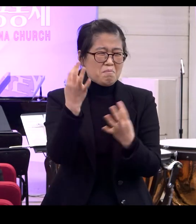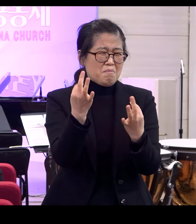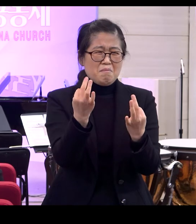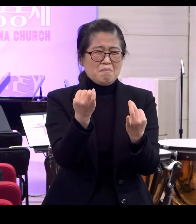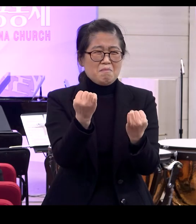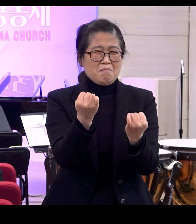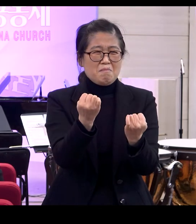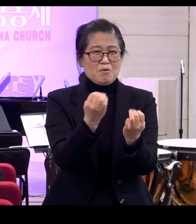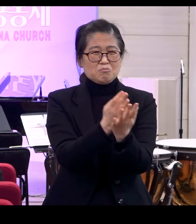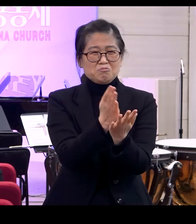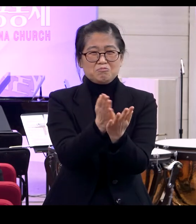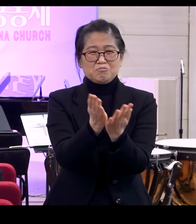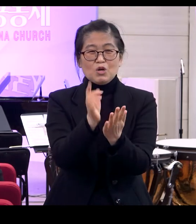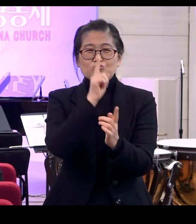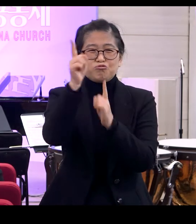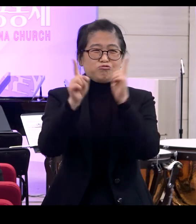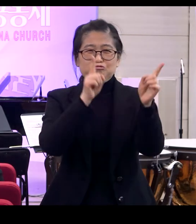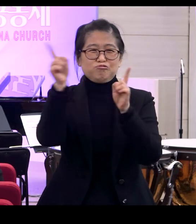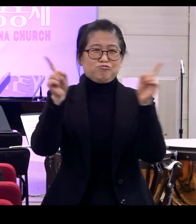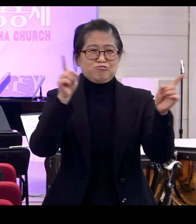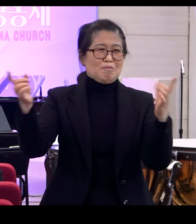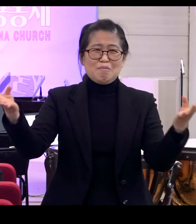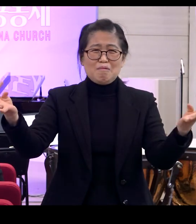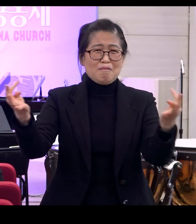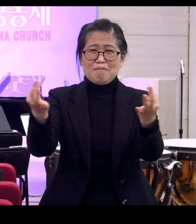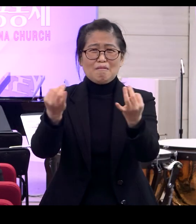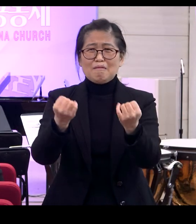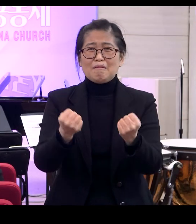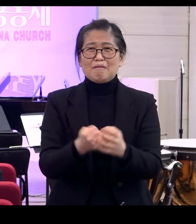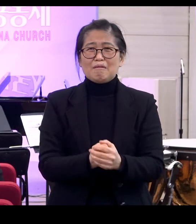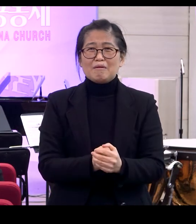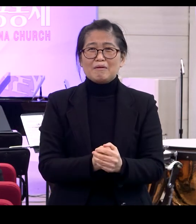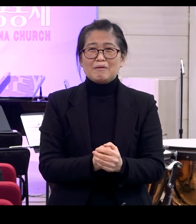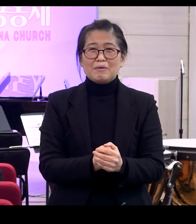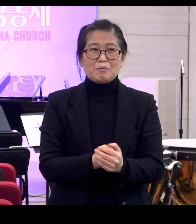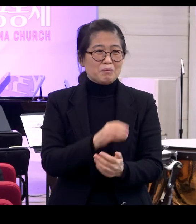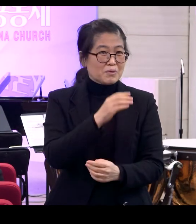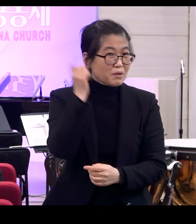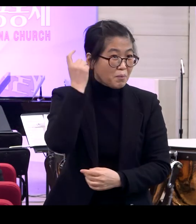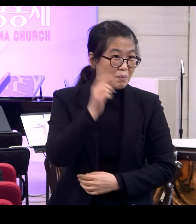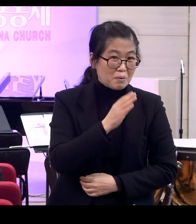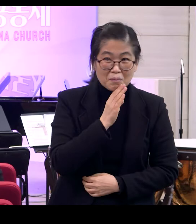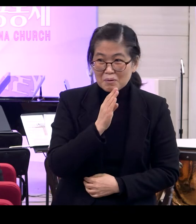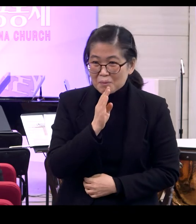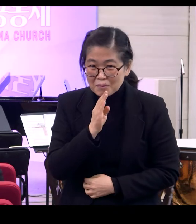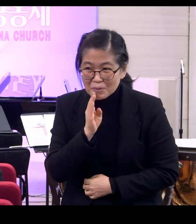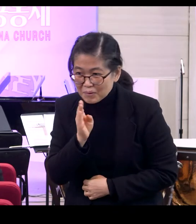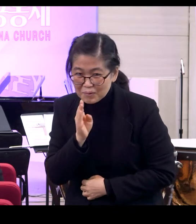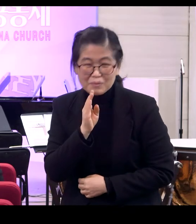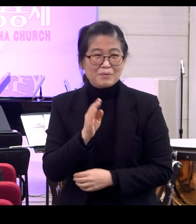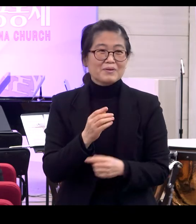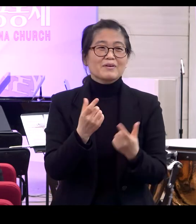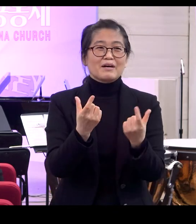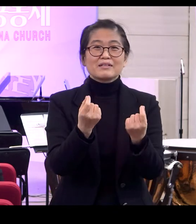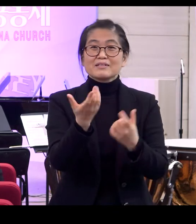주장을 하는데 다 나름 근거가 있고 다 맞는 소리죠 그런데